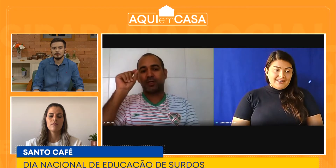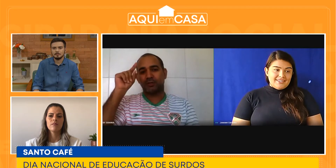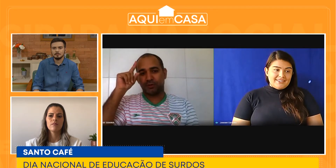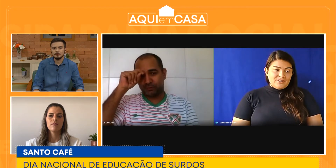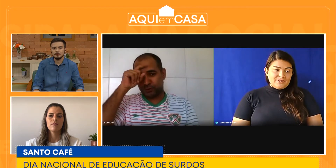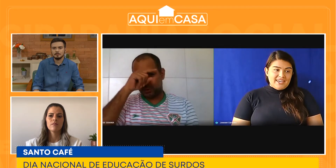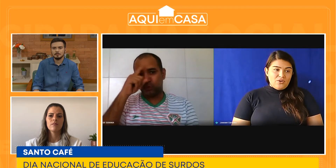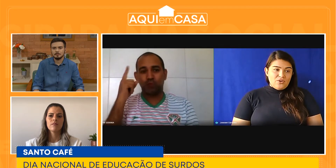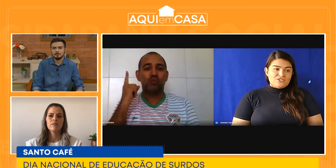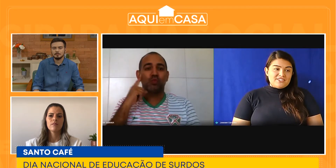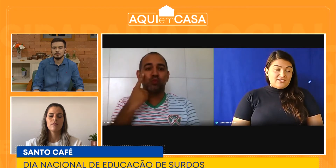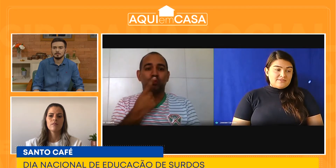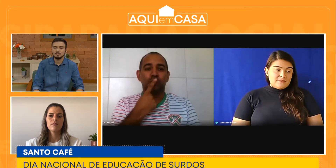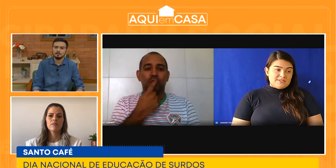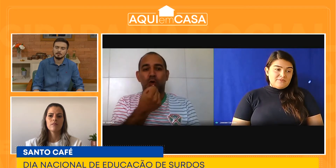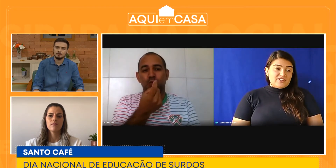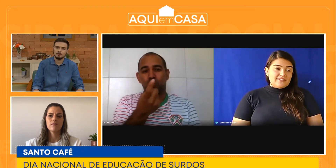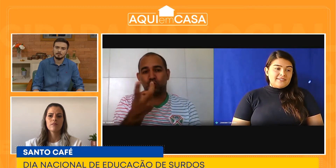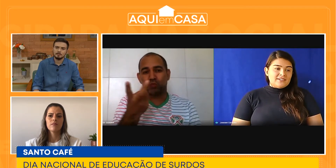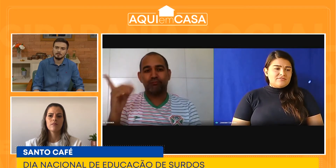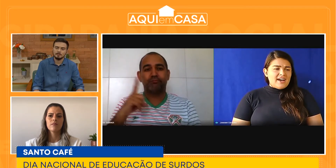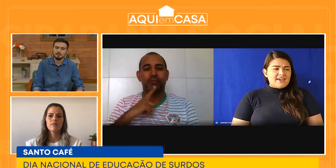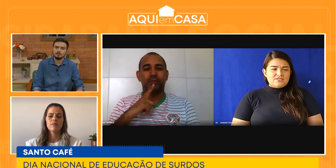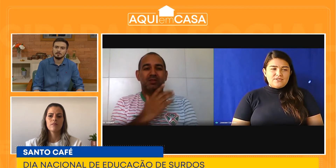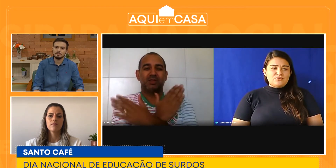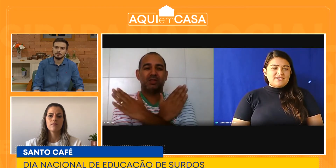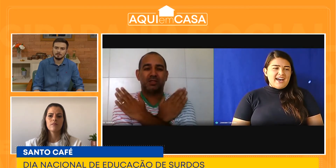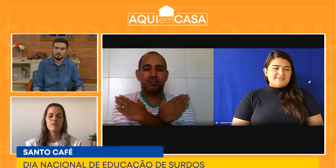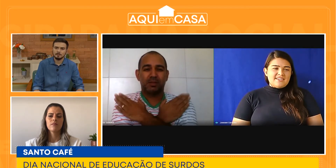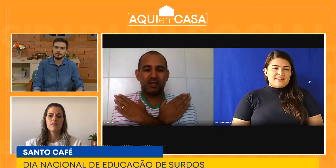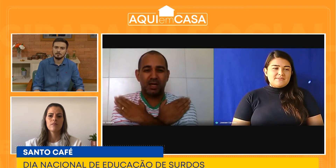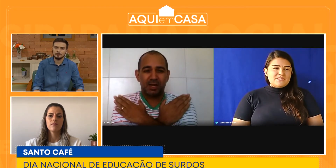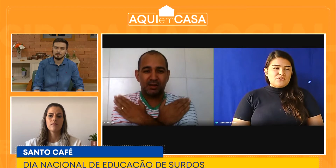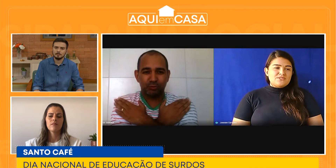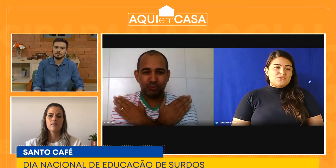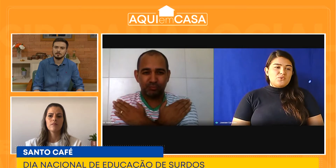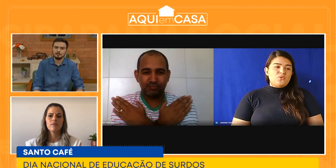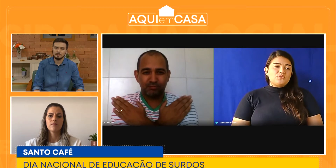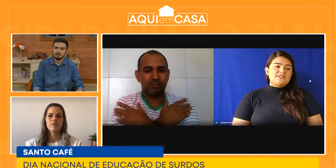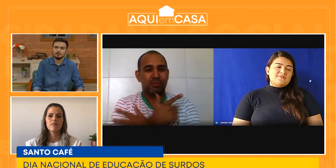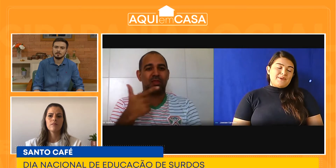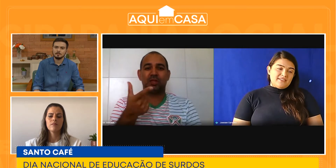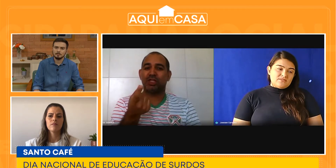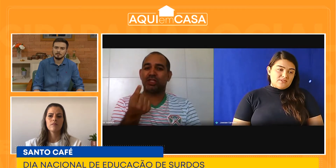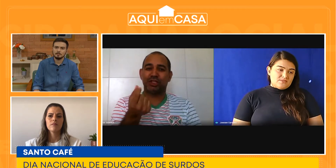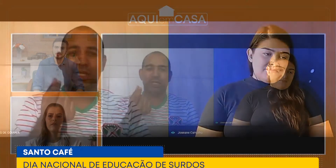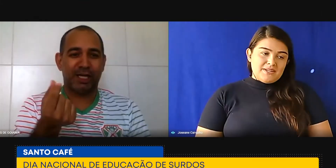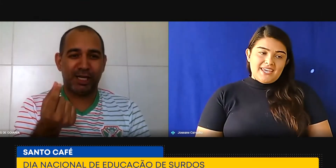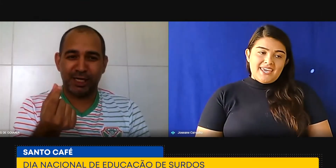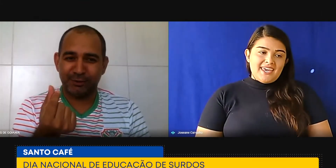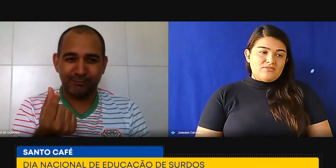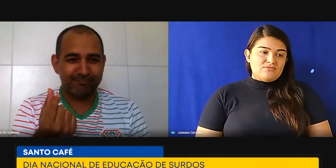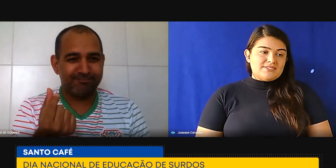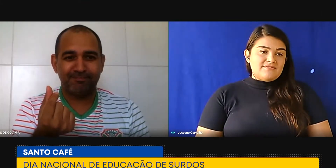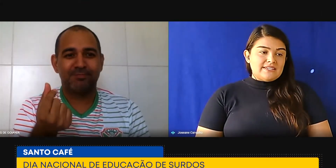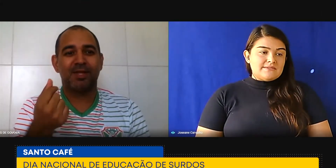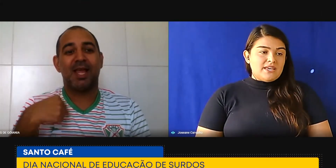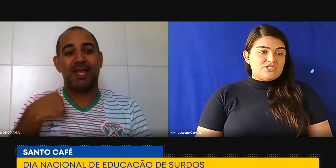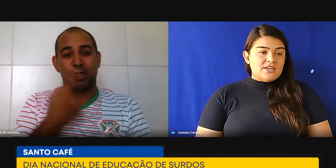Então, né? Hoje, né? Nós vemos enfrentando várias dificuldades, né? Várias pessoas surdas que perderam seus empregos, infelizmente,